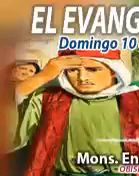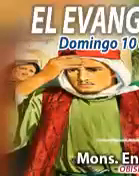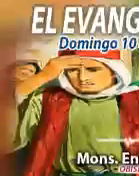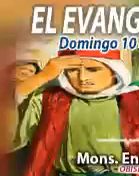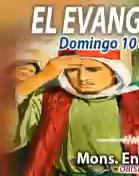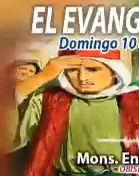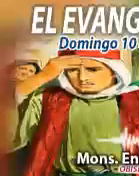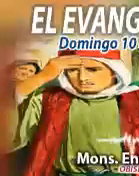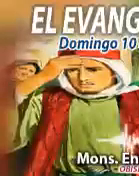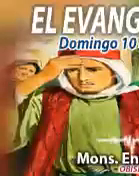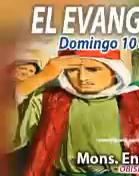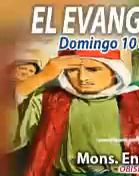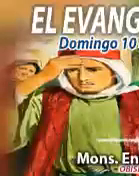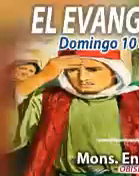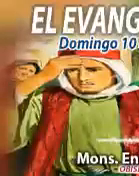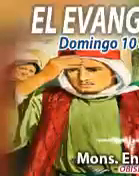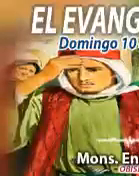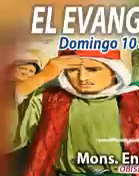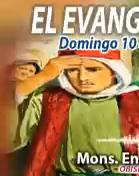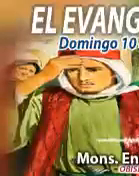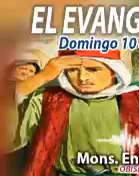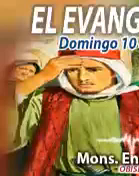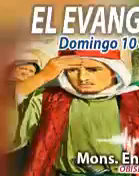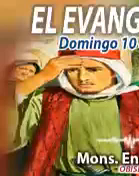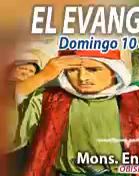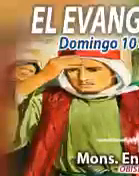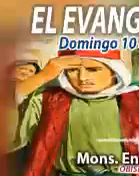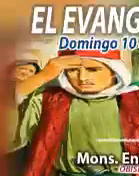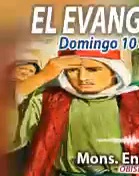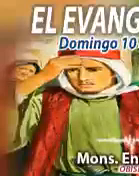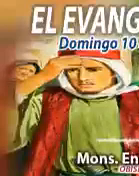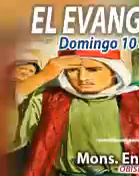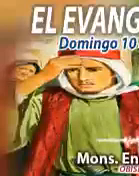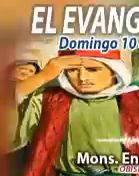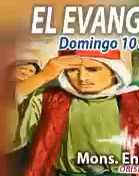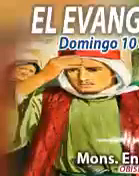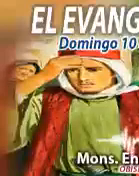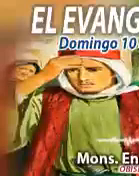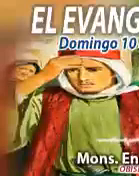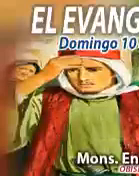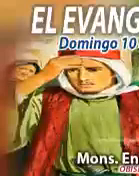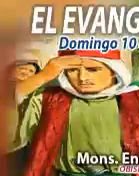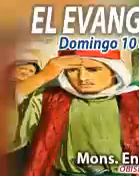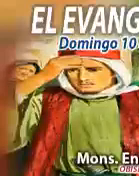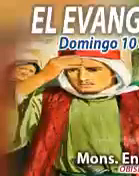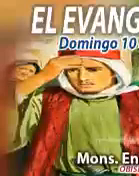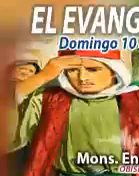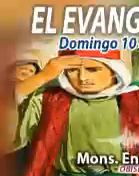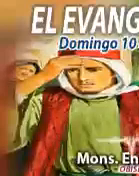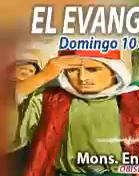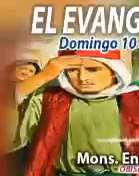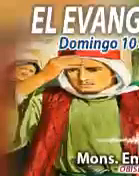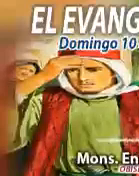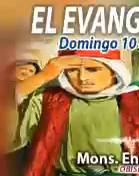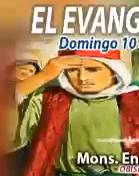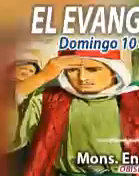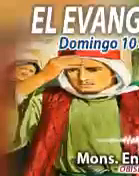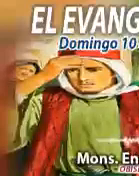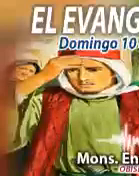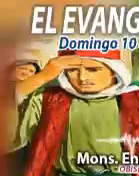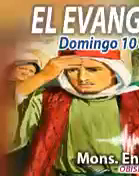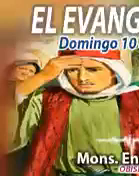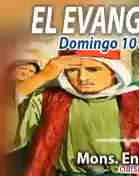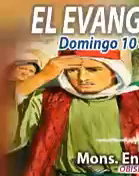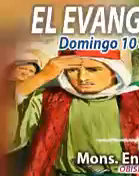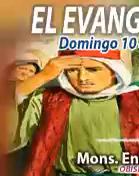Día a día, alimentándonos de la palabra del Señor. En la voz de Monseñor Enrique Díaz,